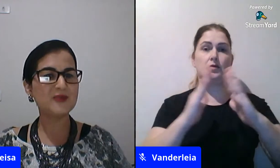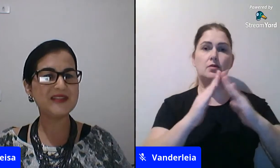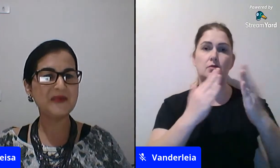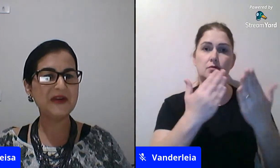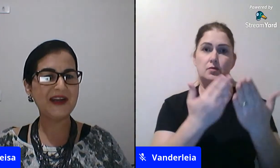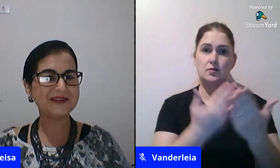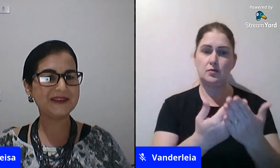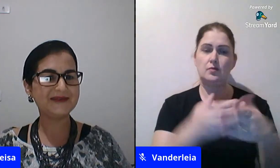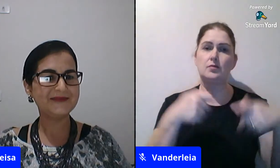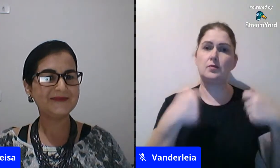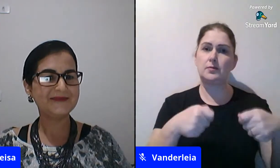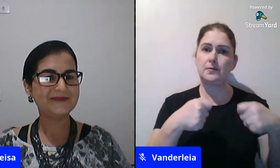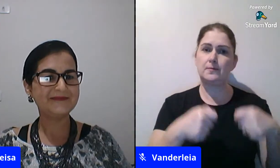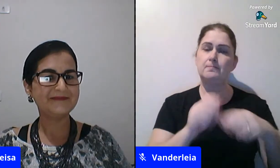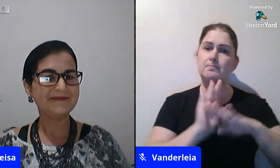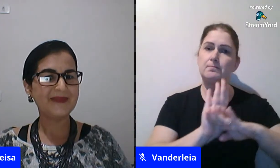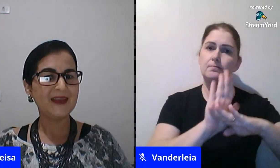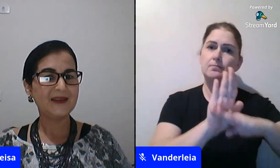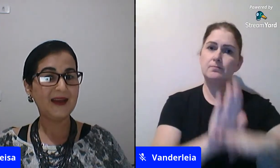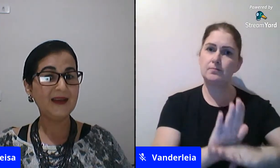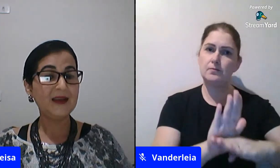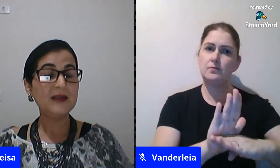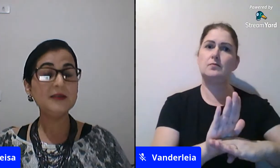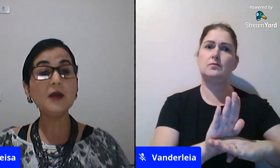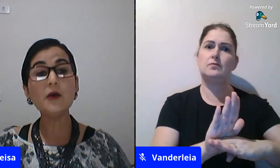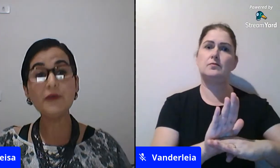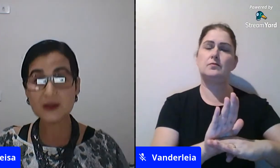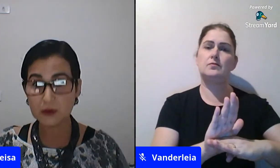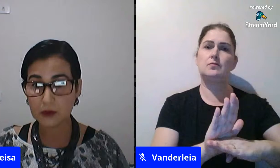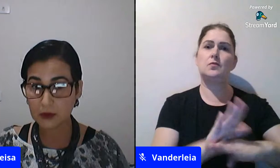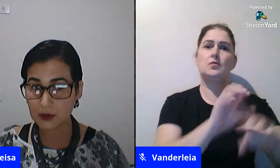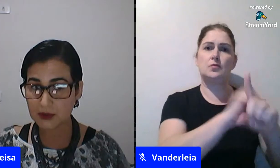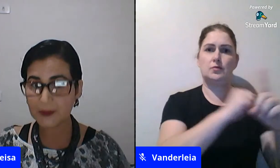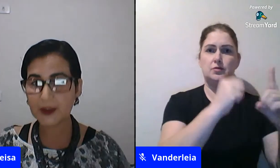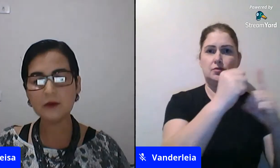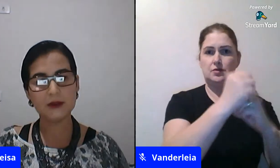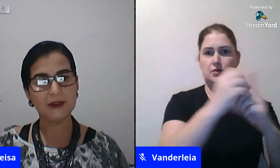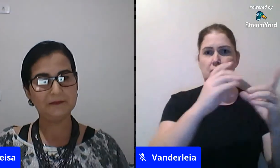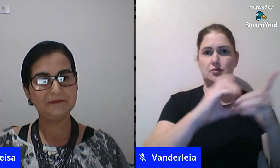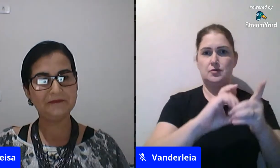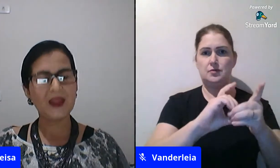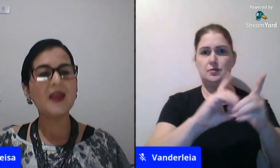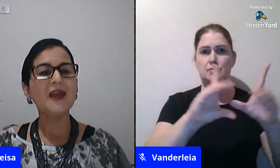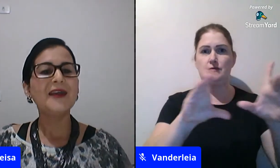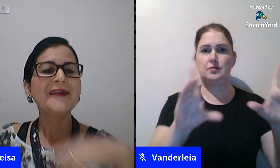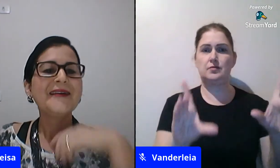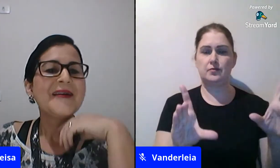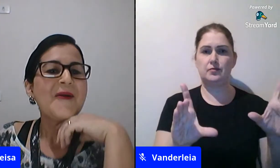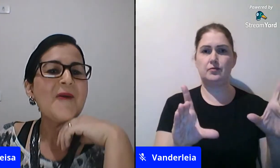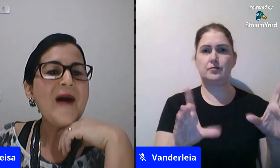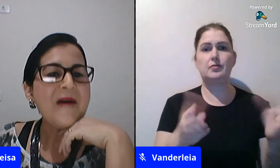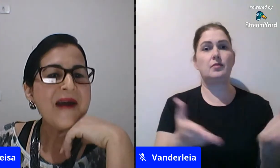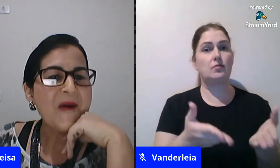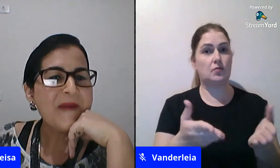de uma sociedade mais democrática né então eu faço outra pergunta qual é o